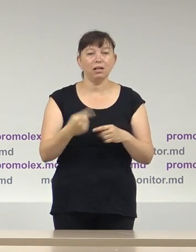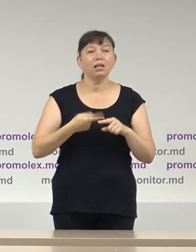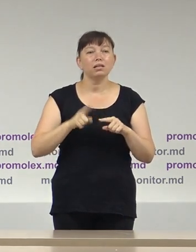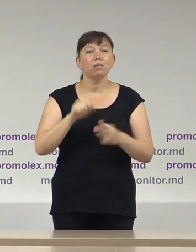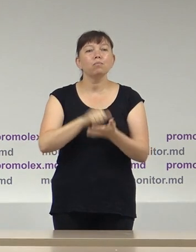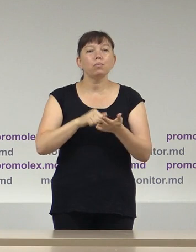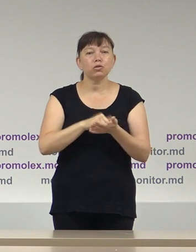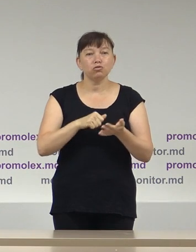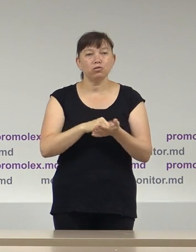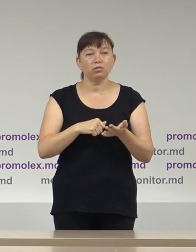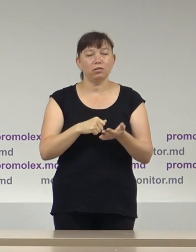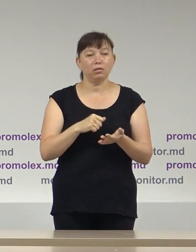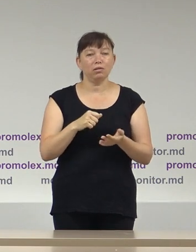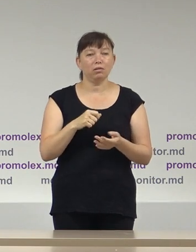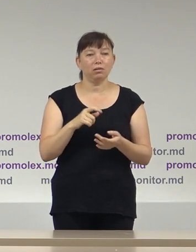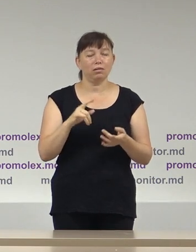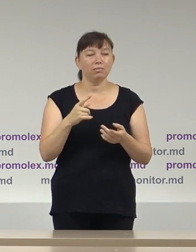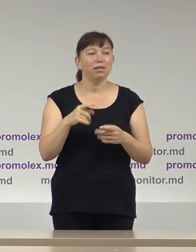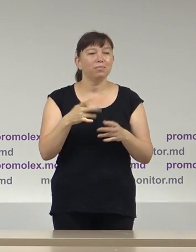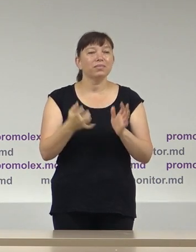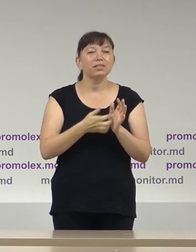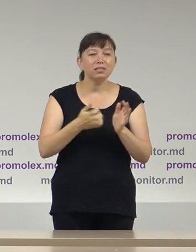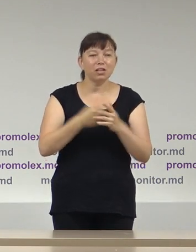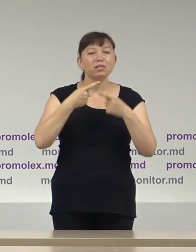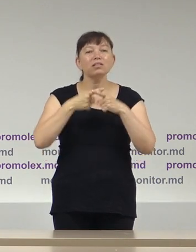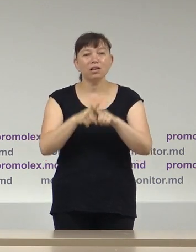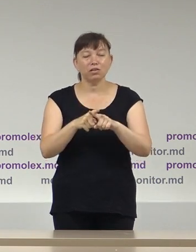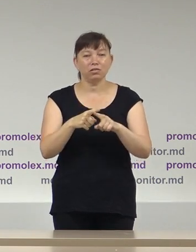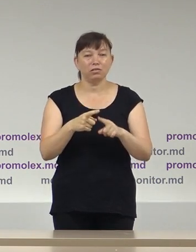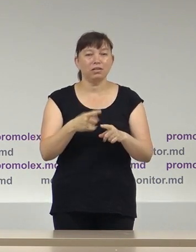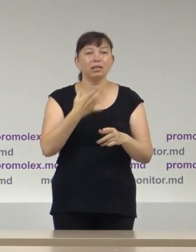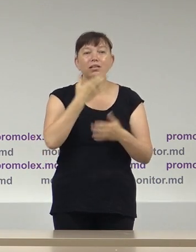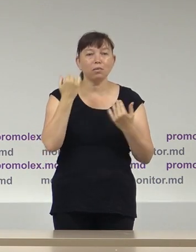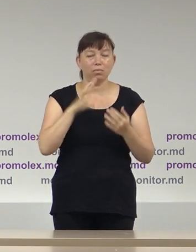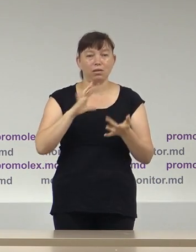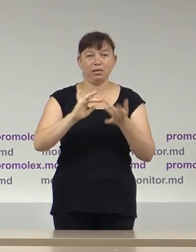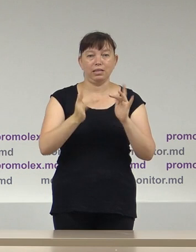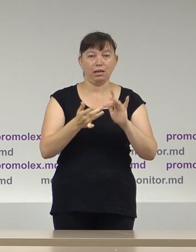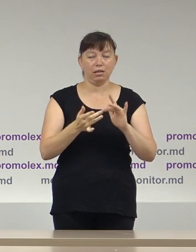cauzată sau este din cauza unor deficiențe tehnice lipsa internetului.